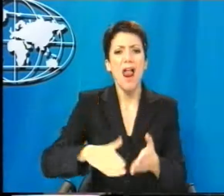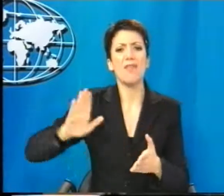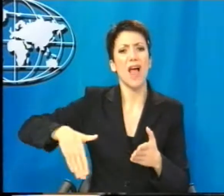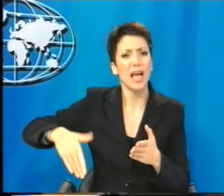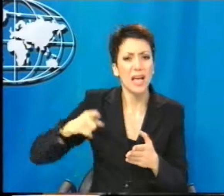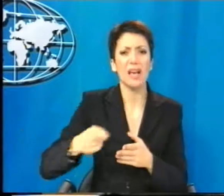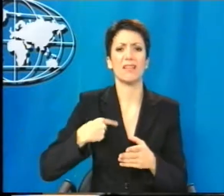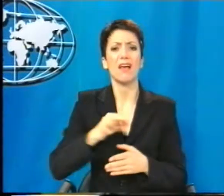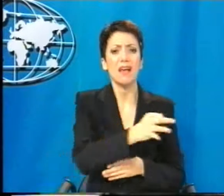Αντιρίου